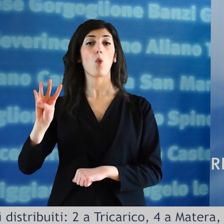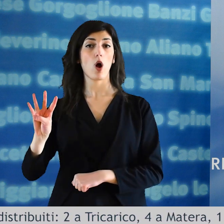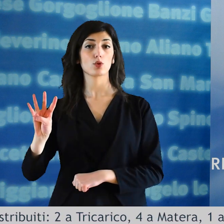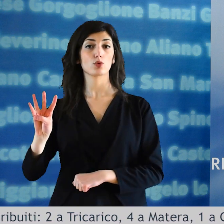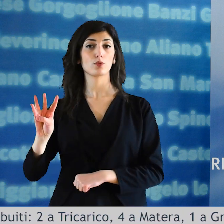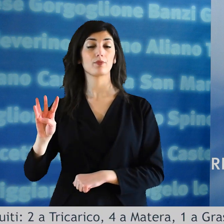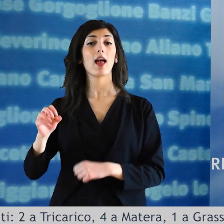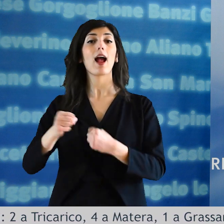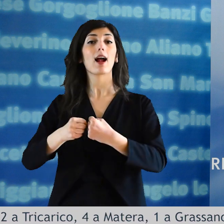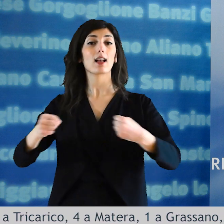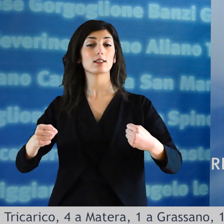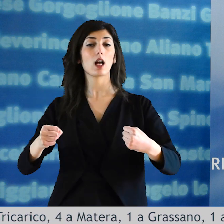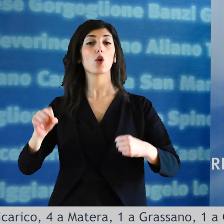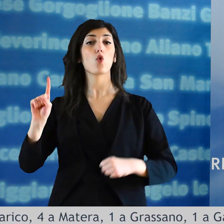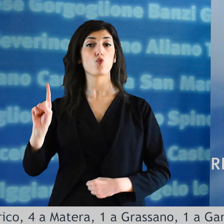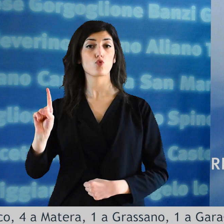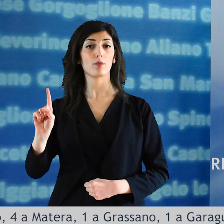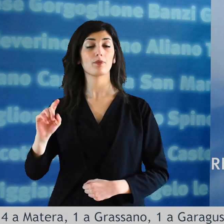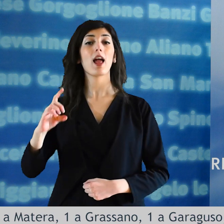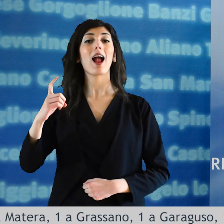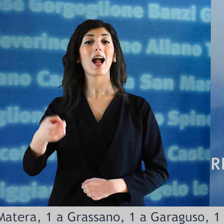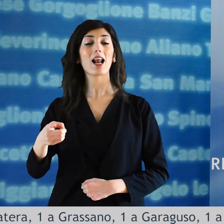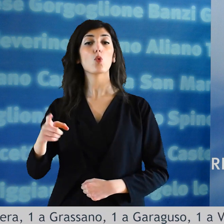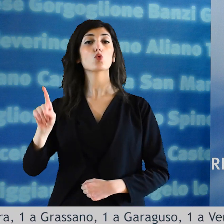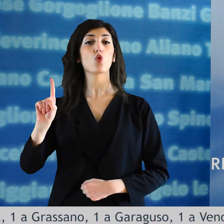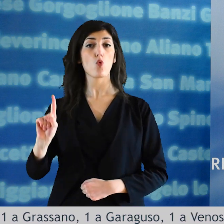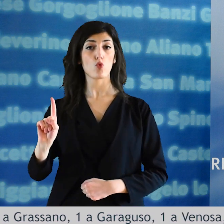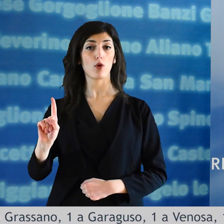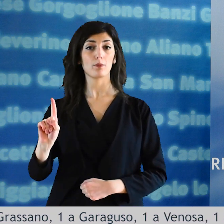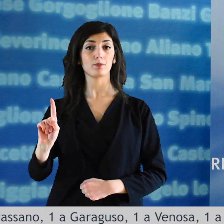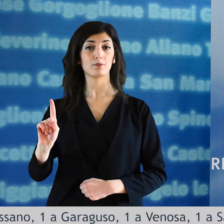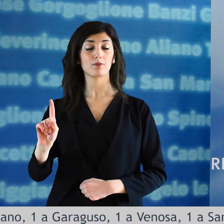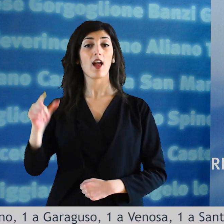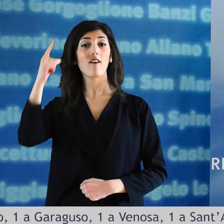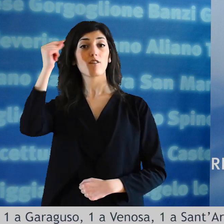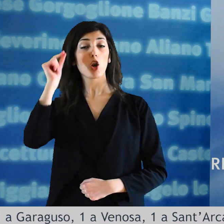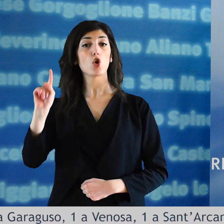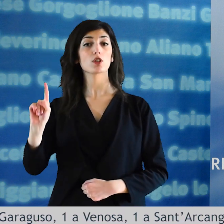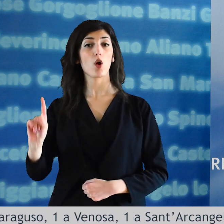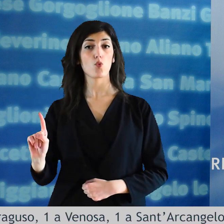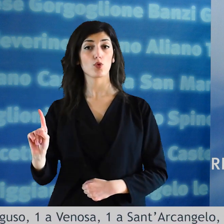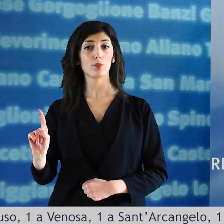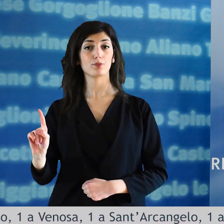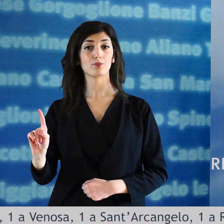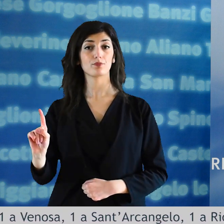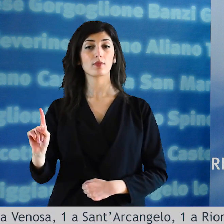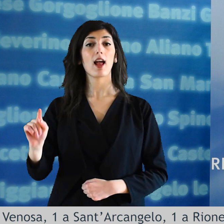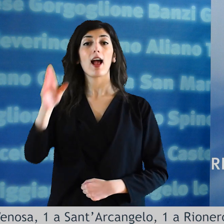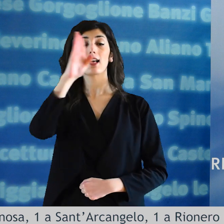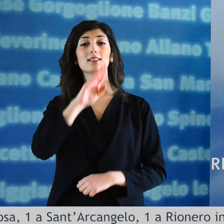a matera uno a grassano uno a garaguso uno a venosa